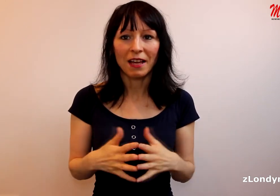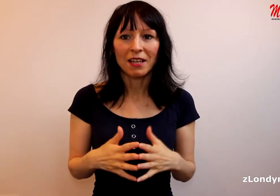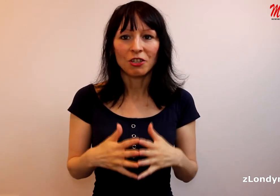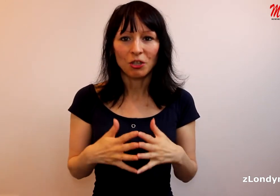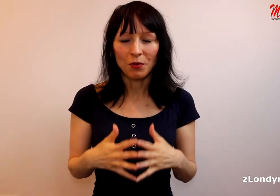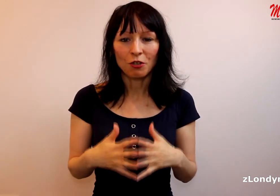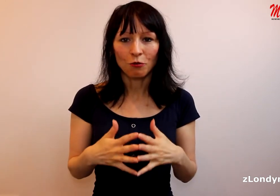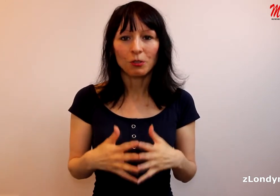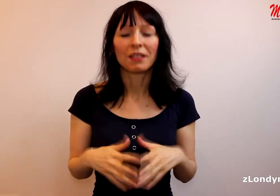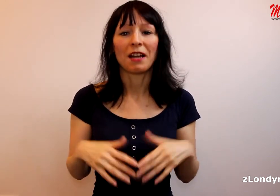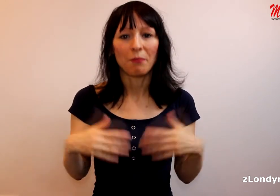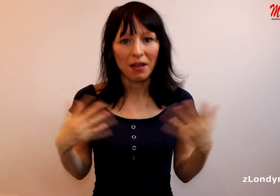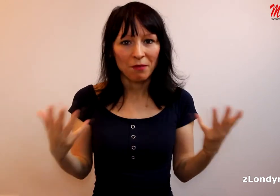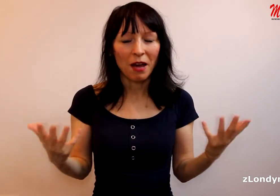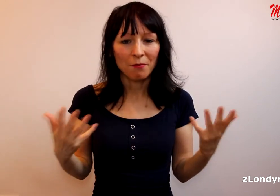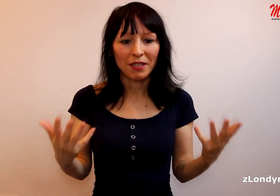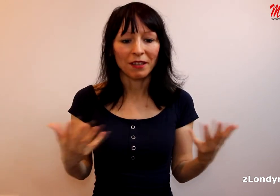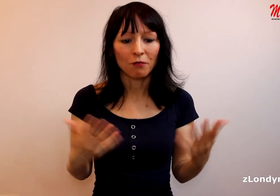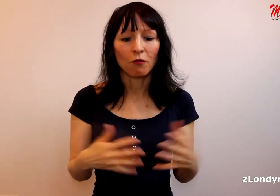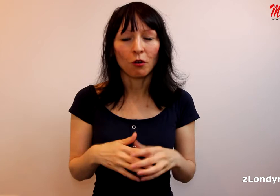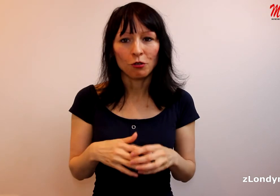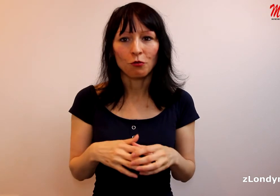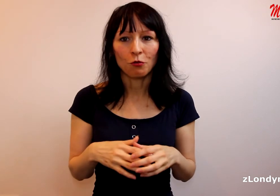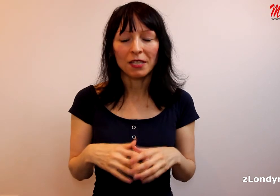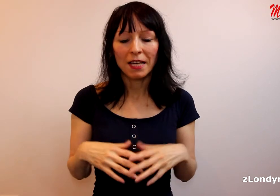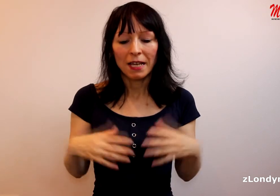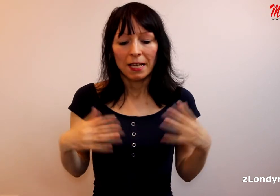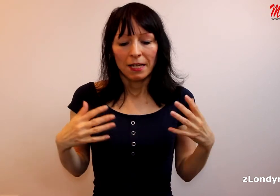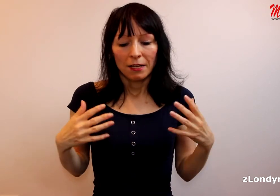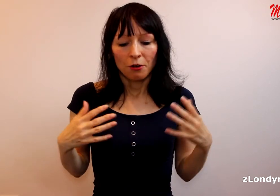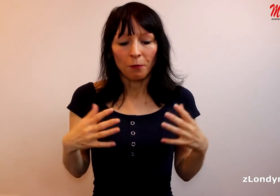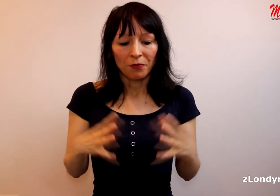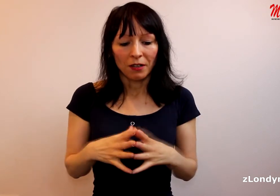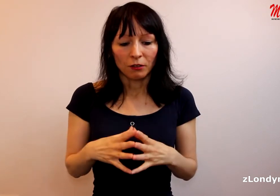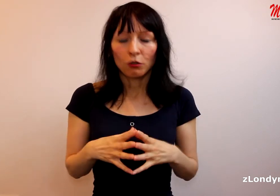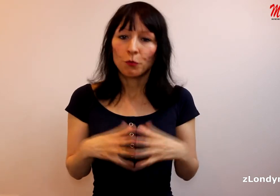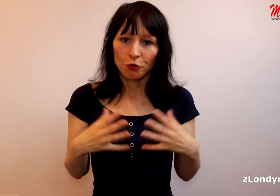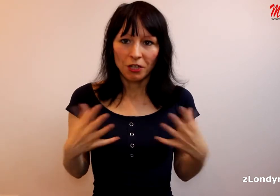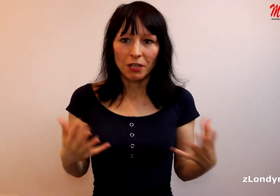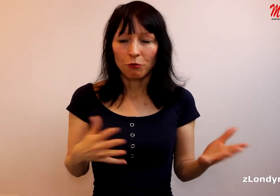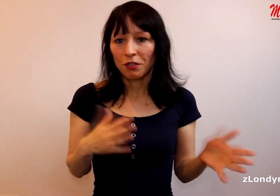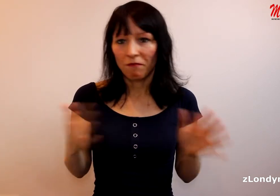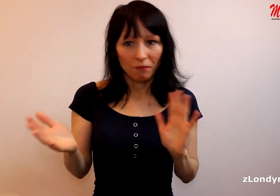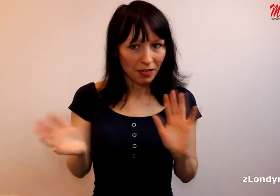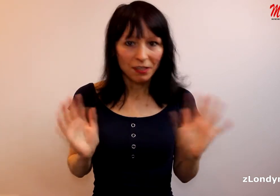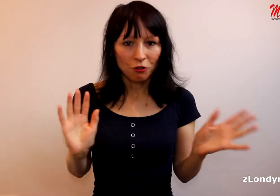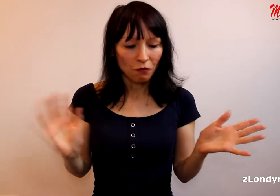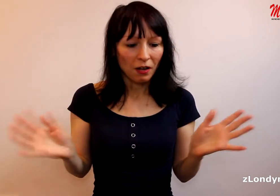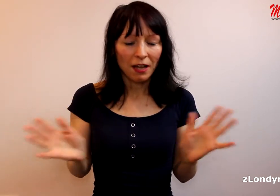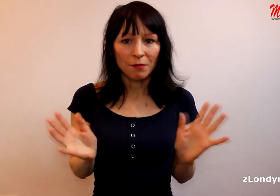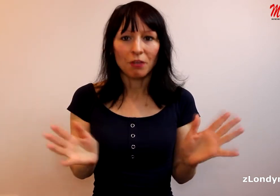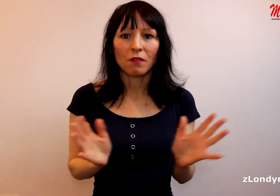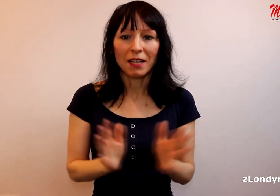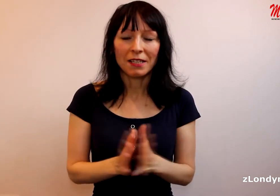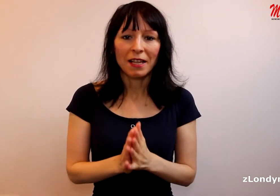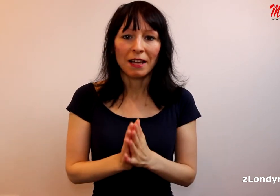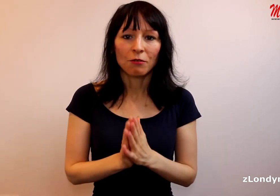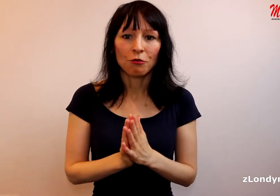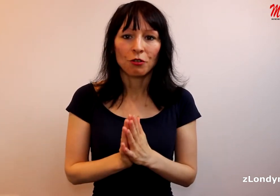GB News, která právě má být takovou Fox News. No, toto spuštění, jak už jsem naznačovala a zmiňovala se, už